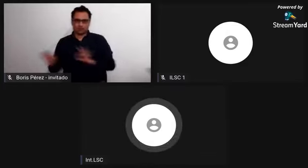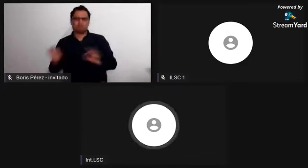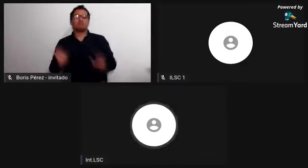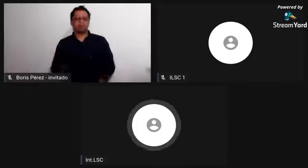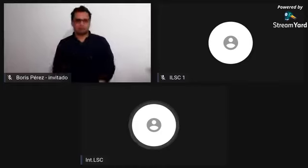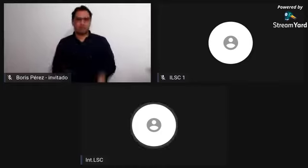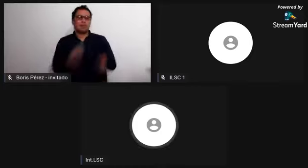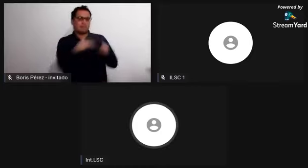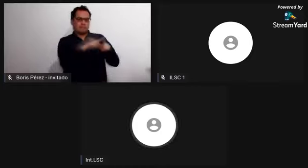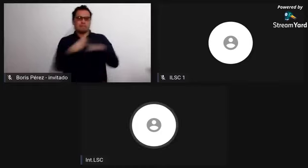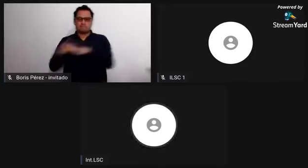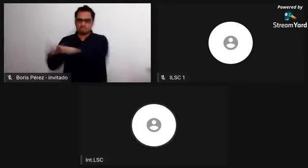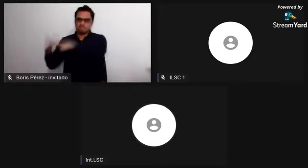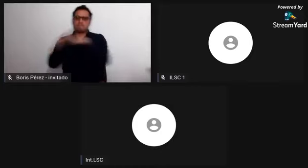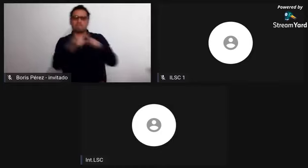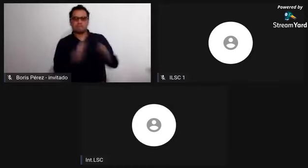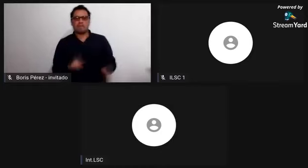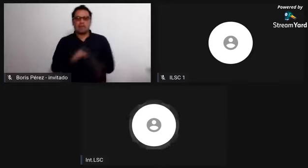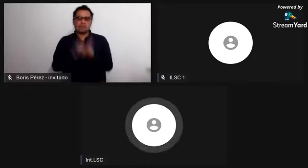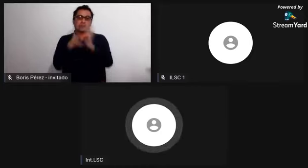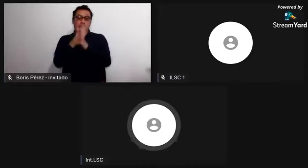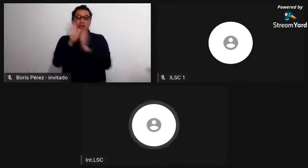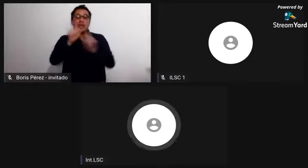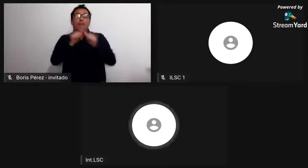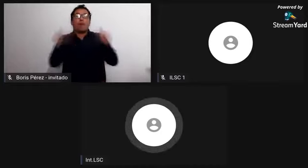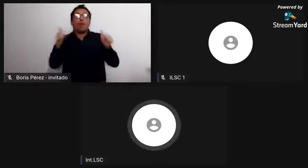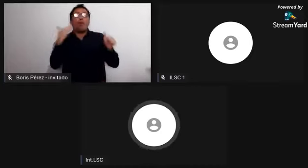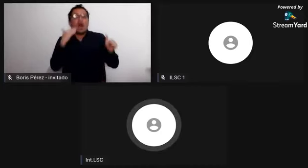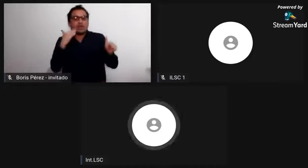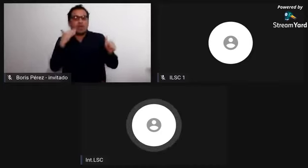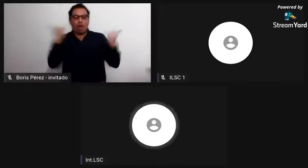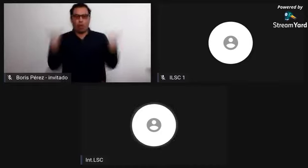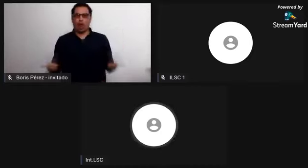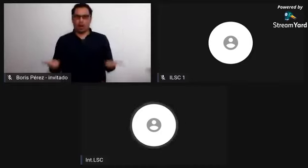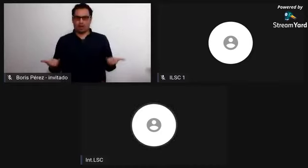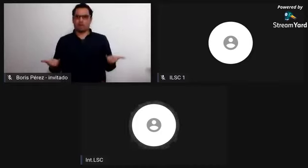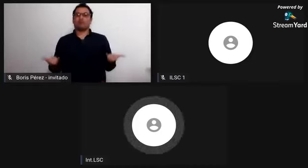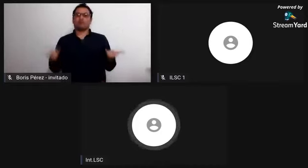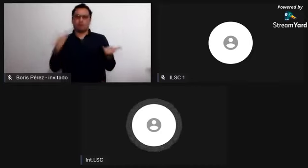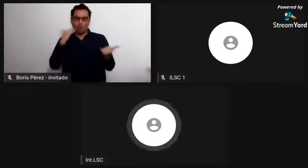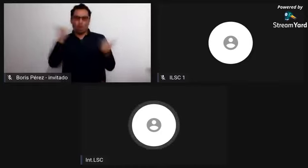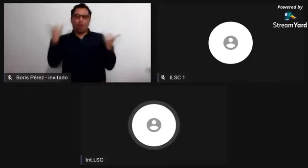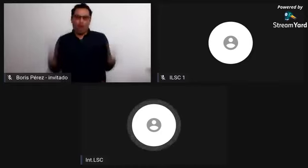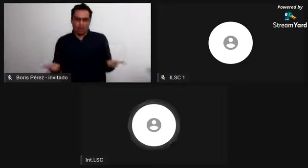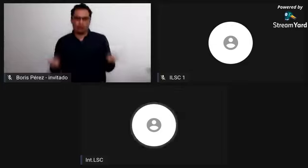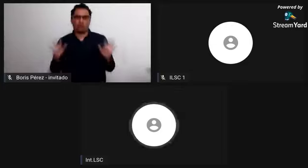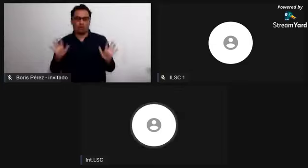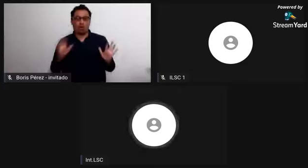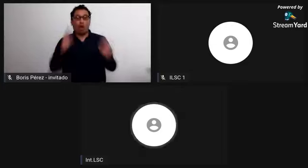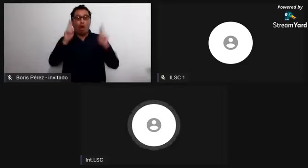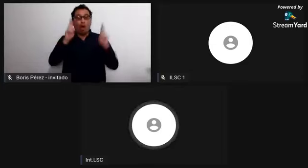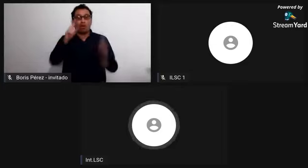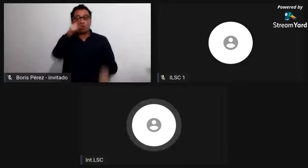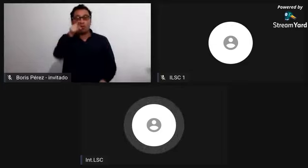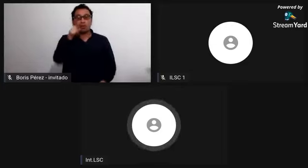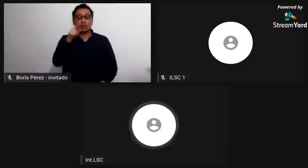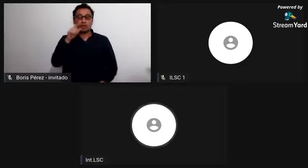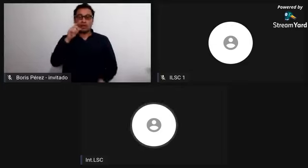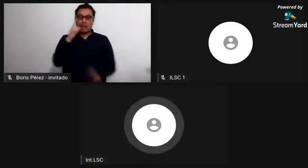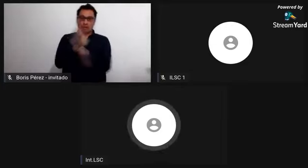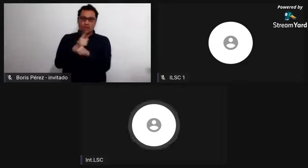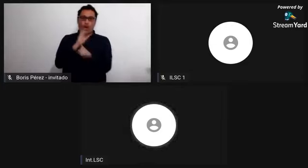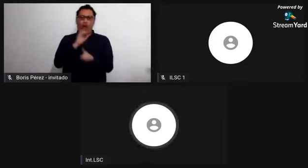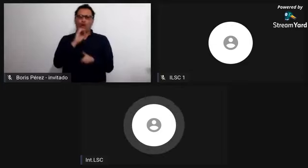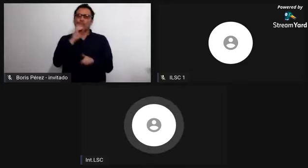1991. También tenemos que entender que los espacios que en este momento están reconocidos por ley,